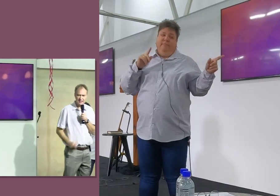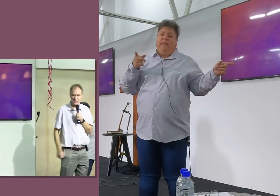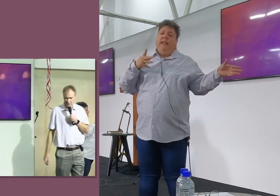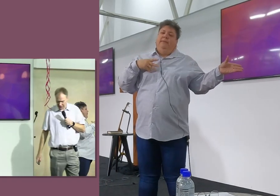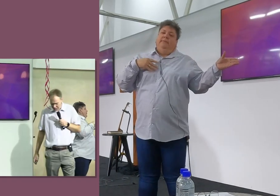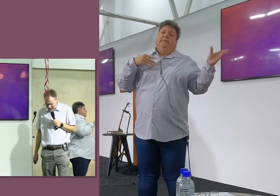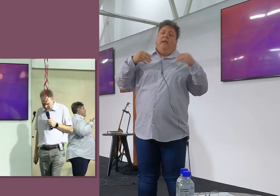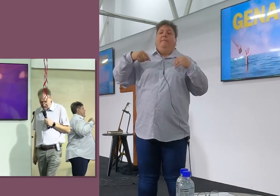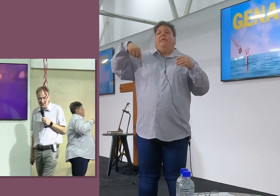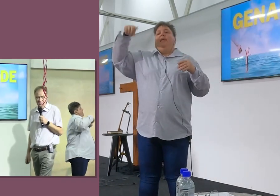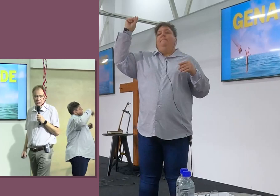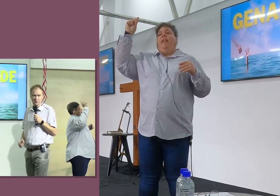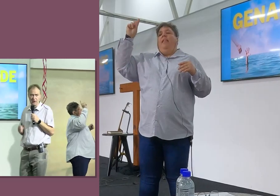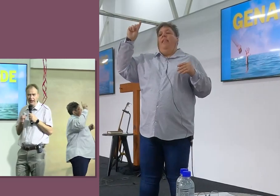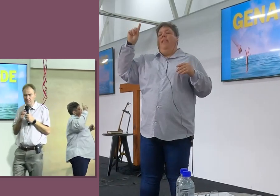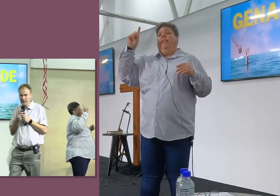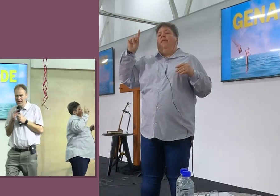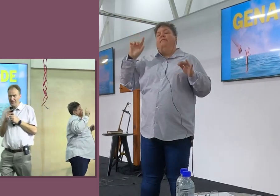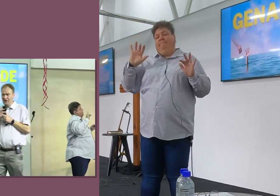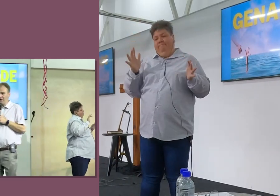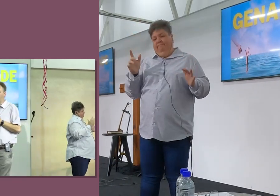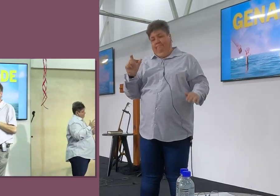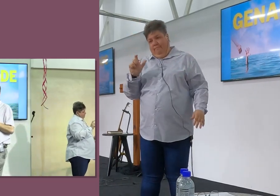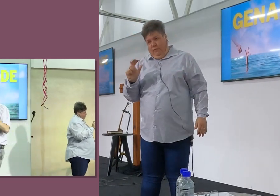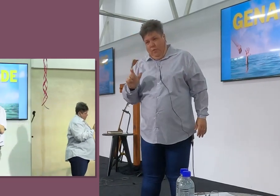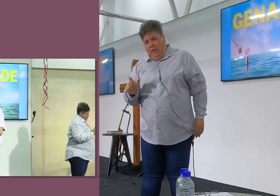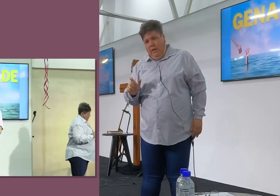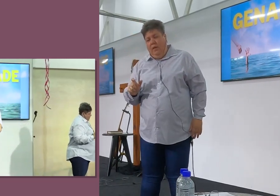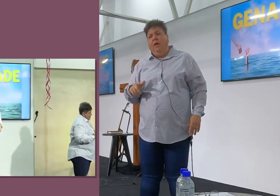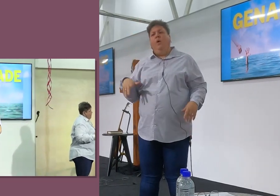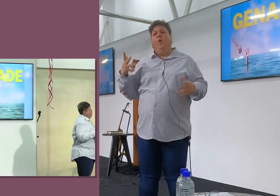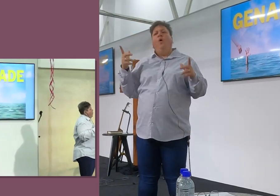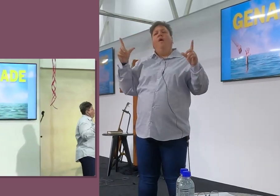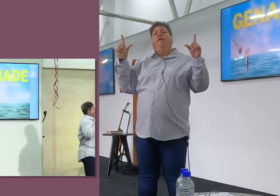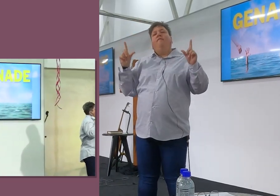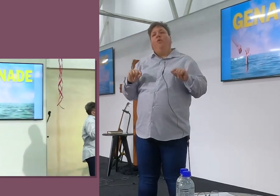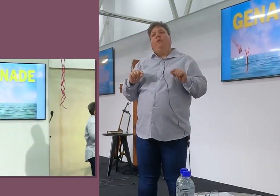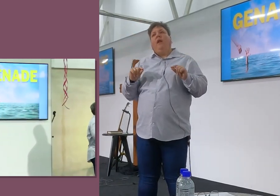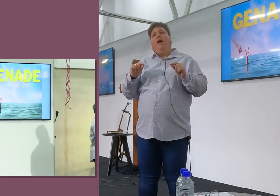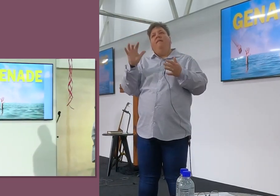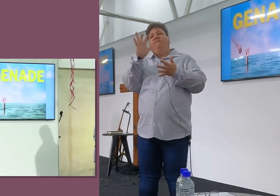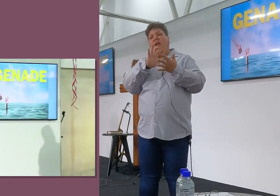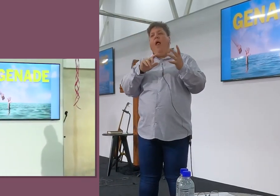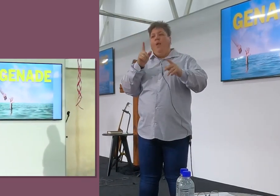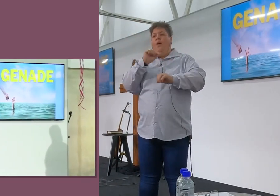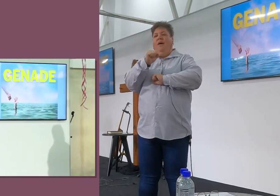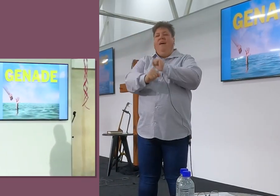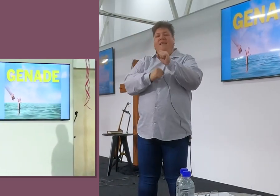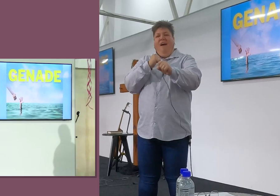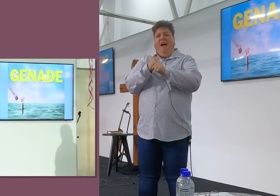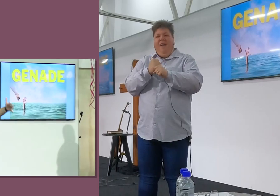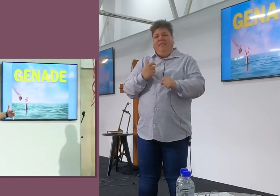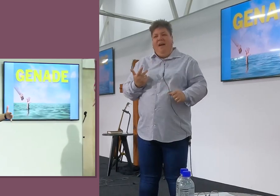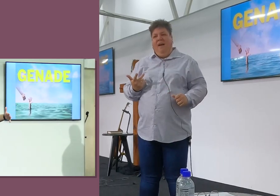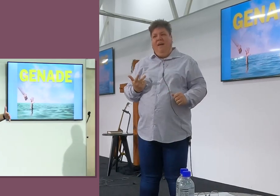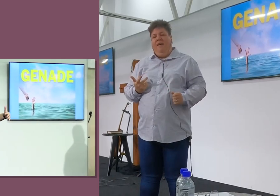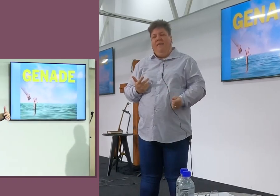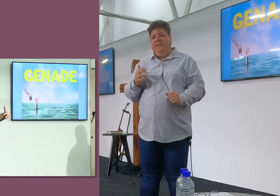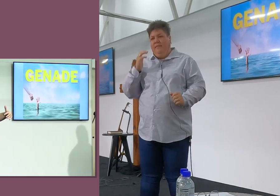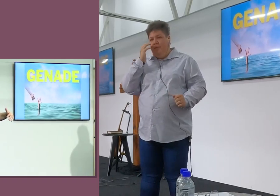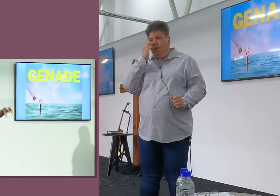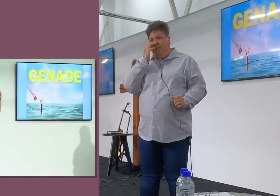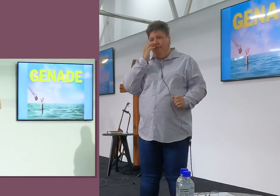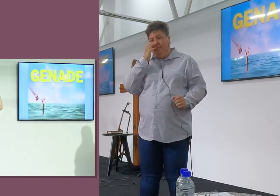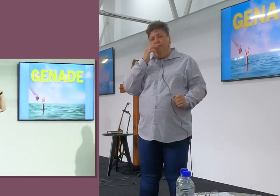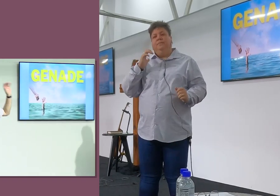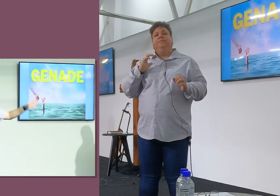Net die paar woorden, Ons gaan stilstaan op die, Wat een wonderlijke verhaal van genade, Kijk, Ek gaan gauw terug gaan, En waarmee ons begin